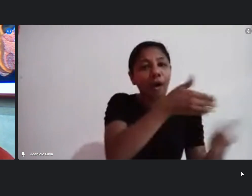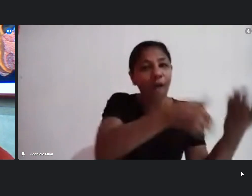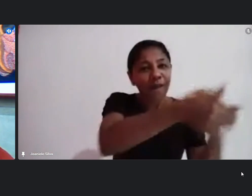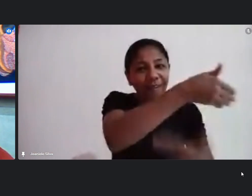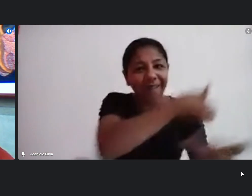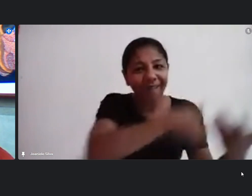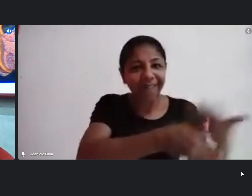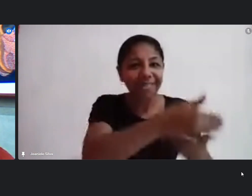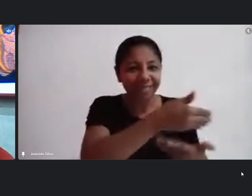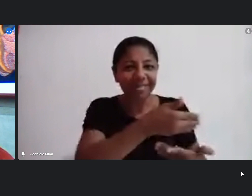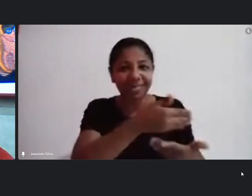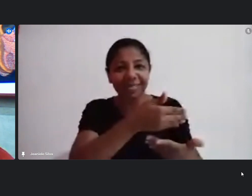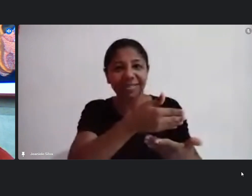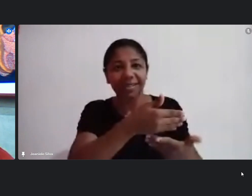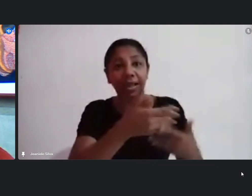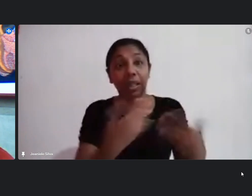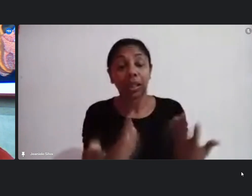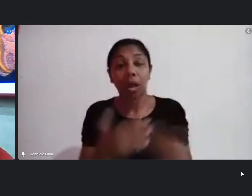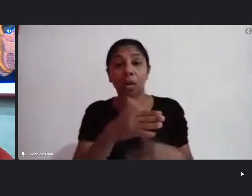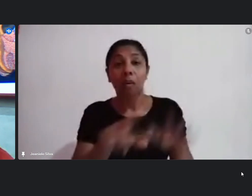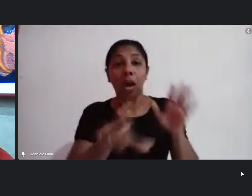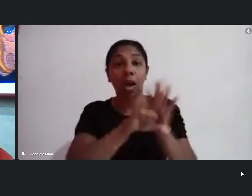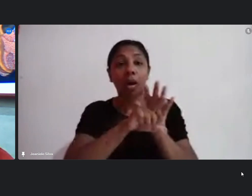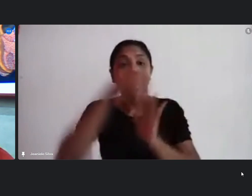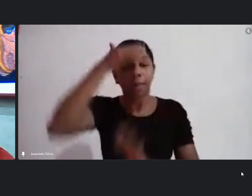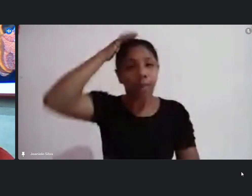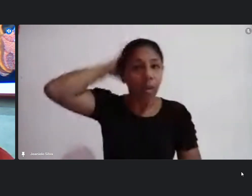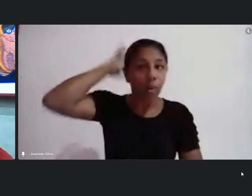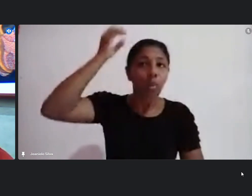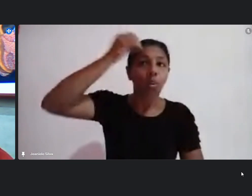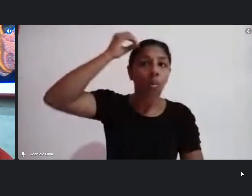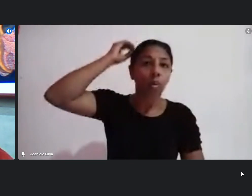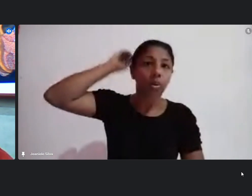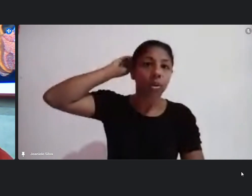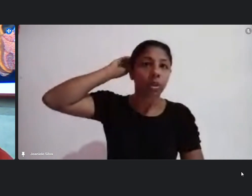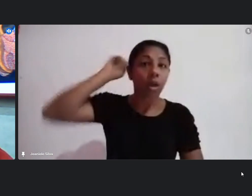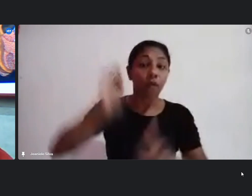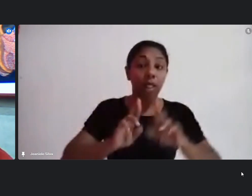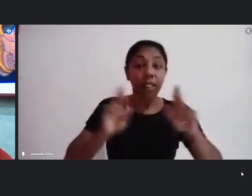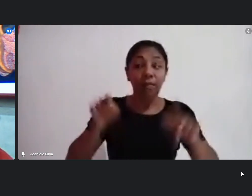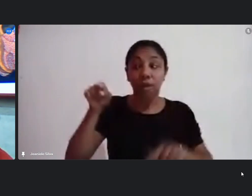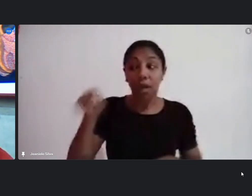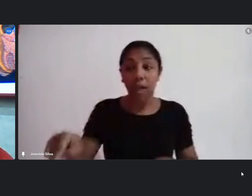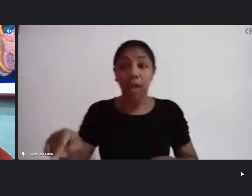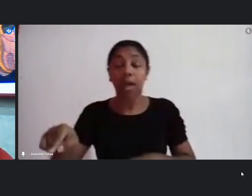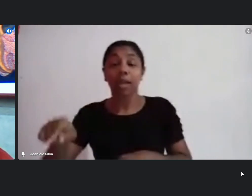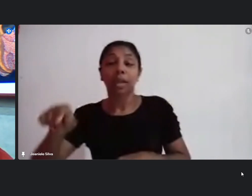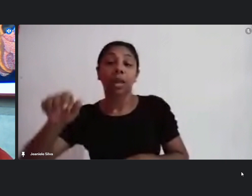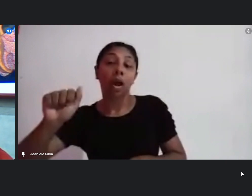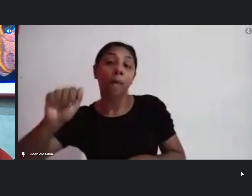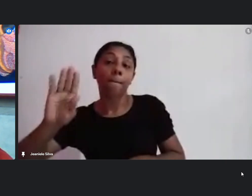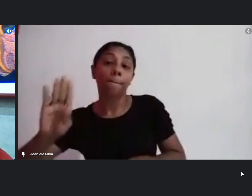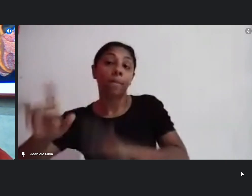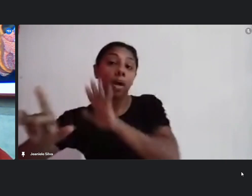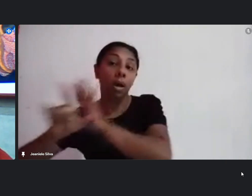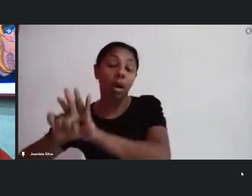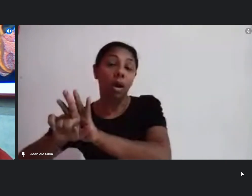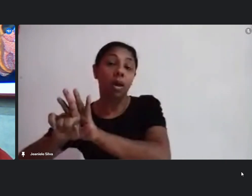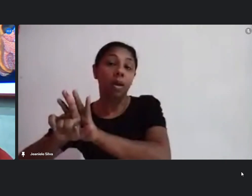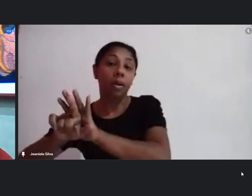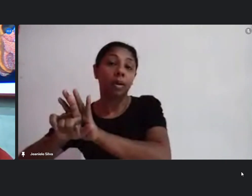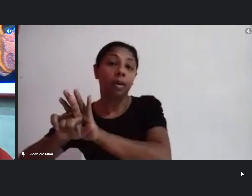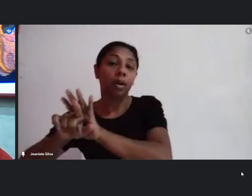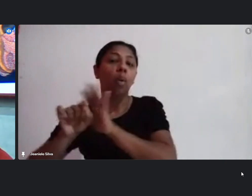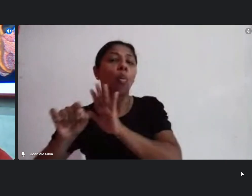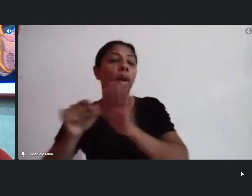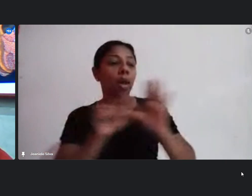a Paula Gustavo diferente da Uplano ela também tem um recorte que é a questão da forma